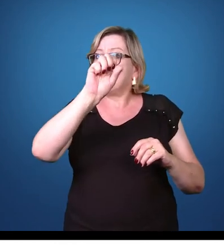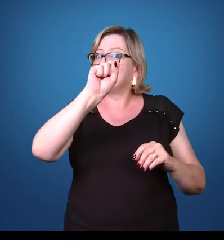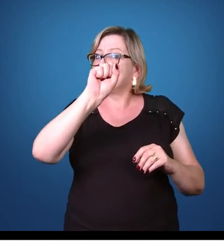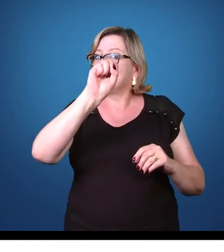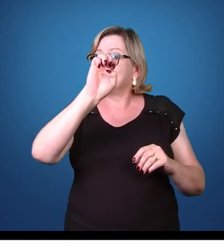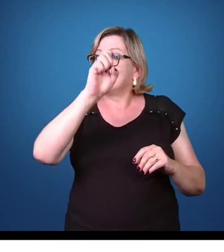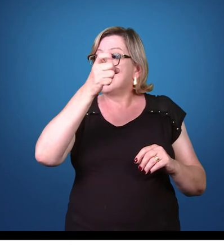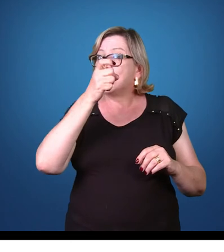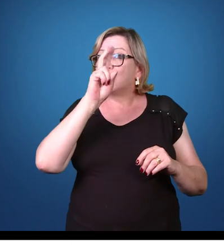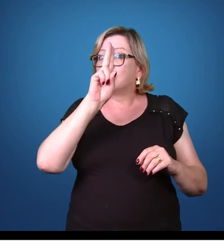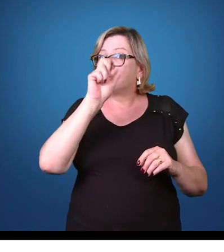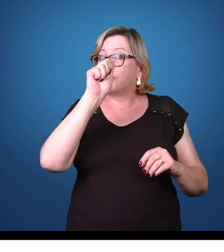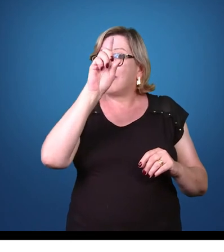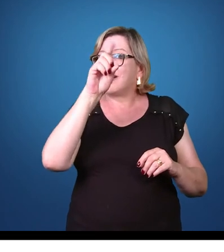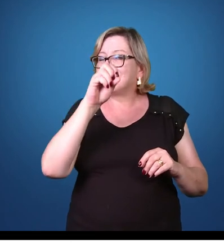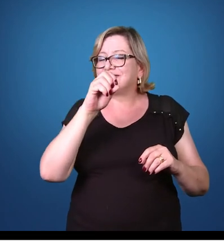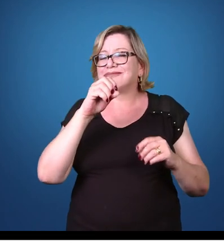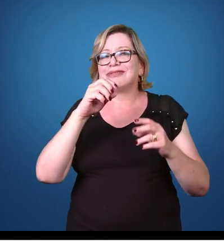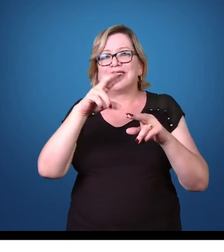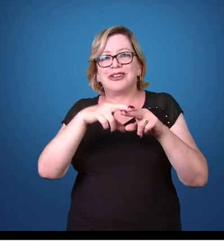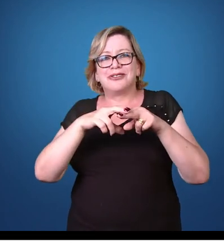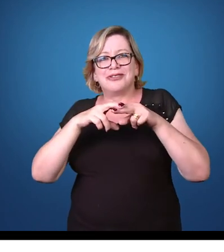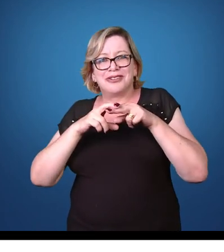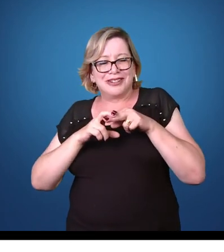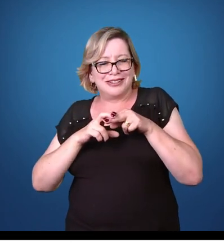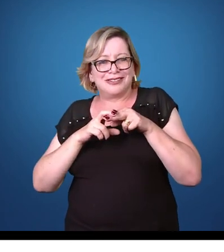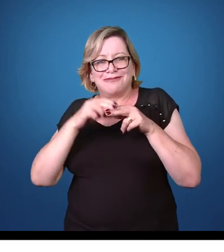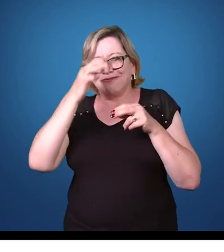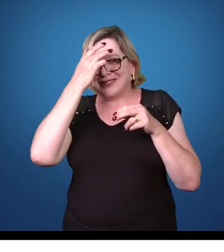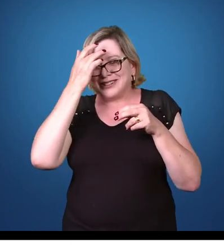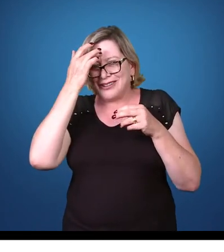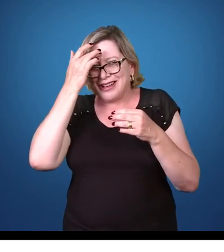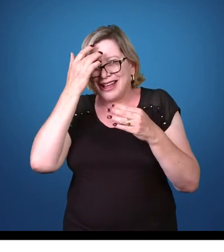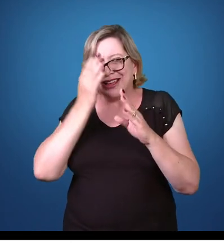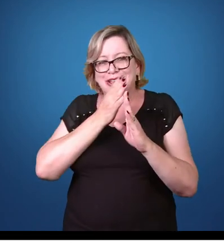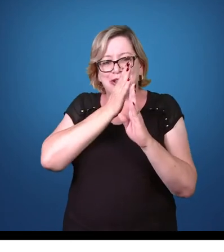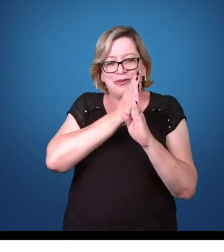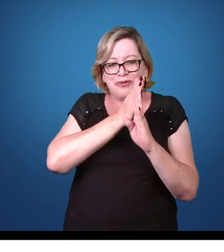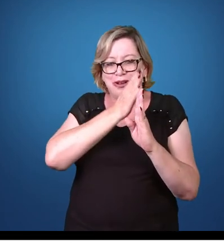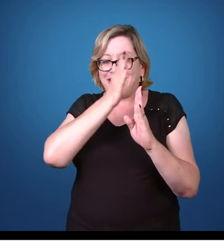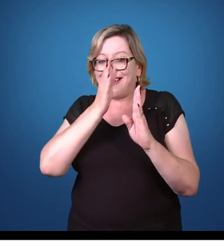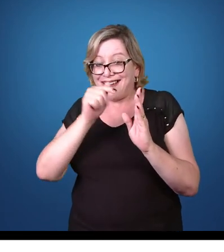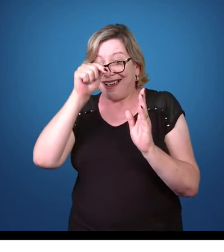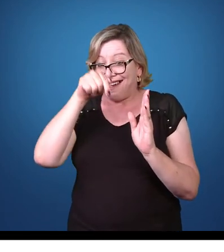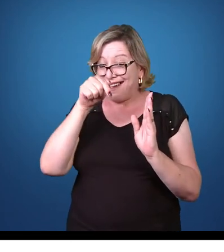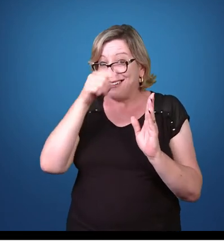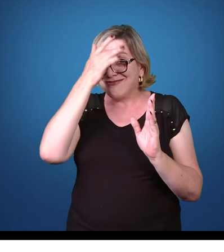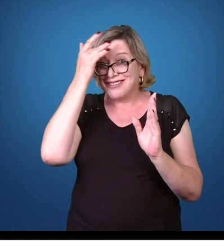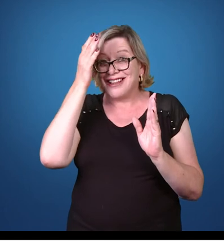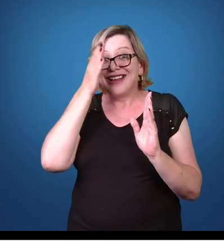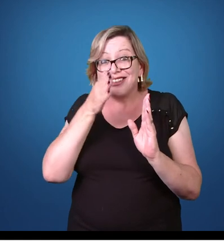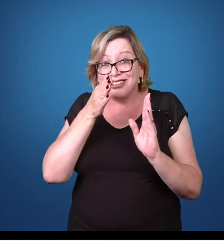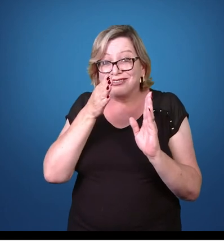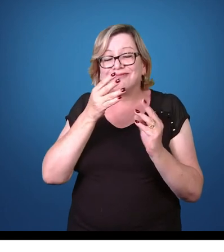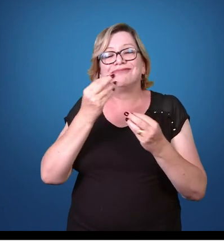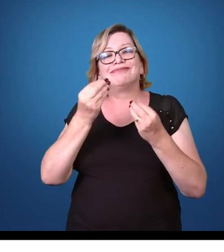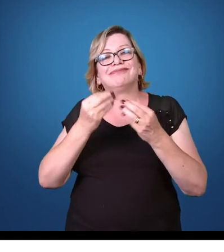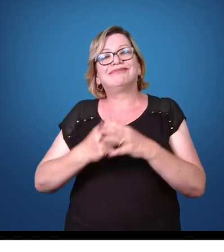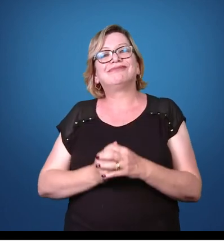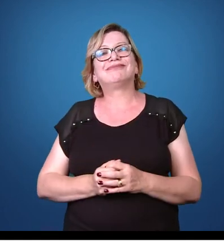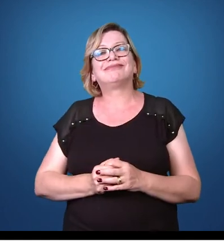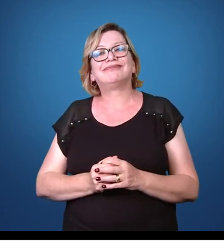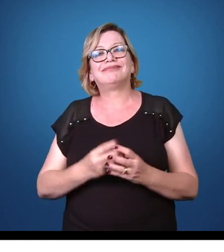disso que o hospedeiro humano é o intermediário, por conta do ciclo assexuado presente dentro dele.